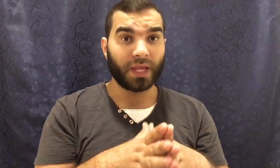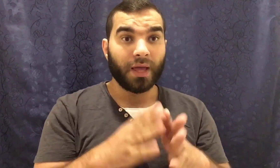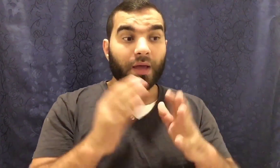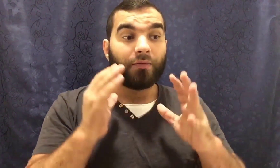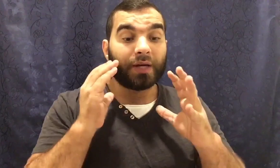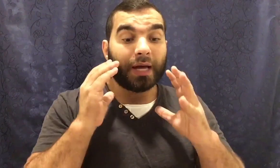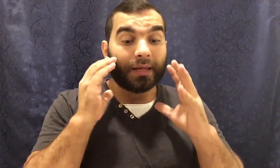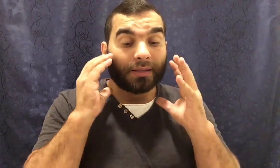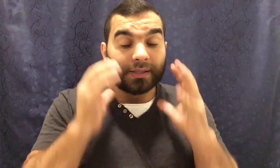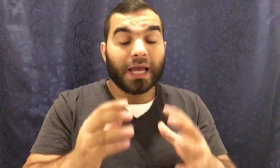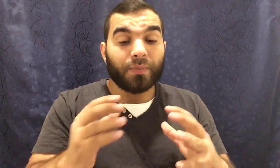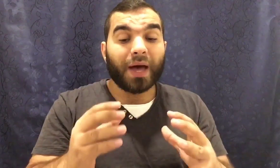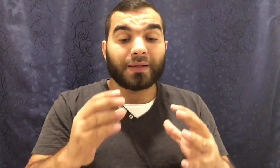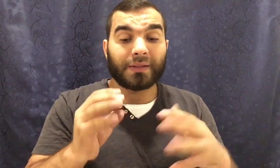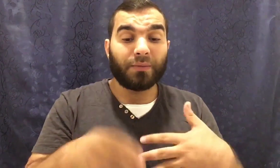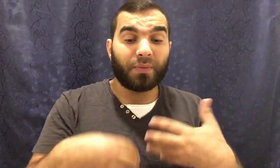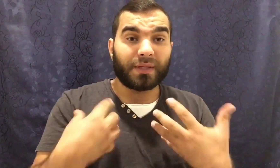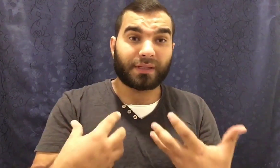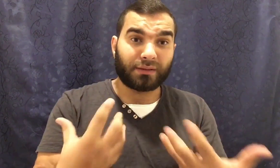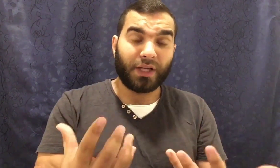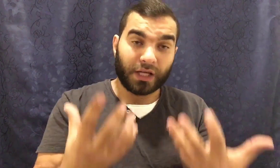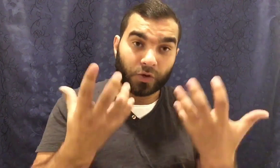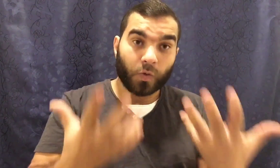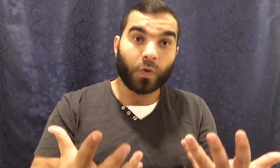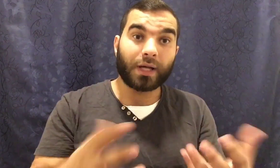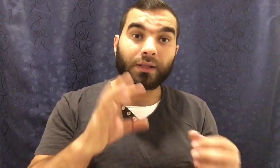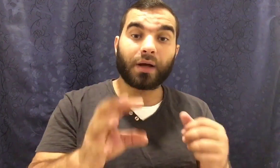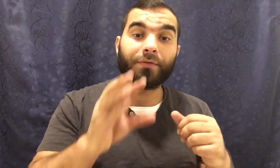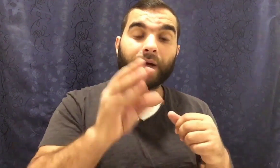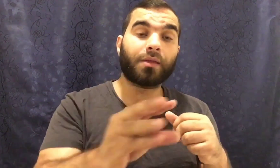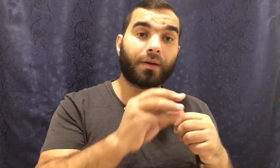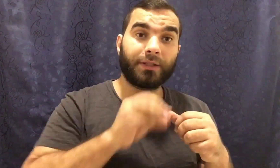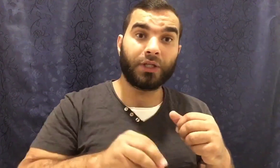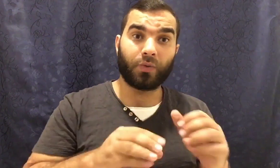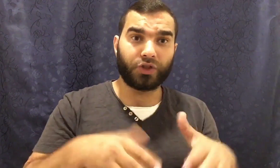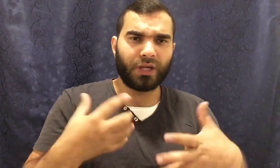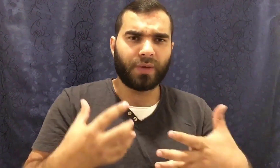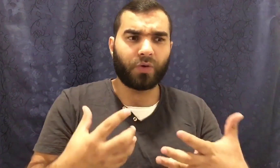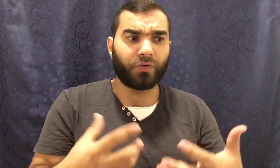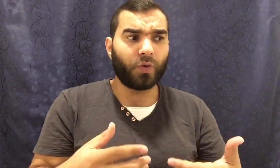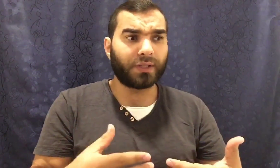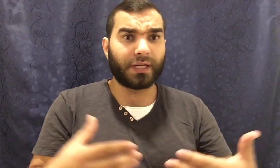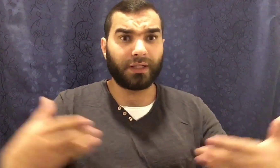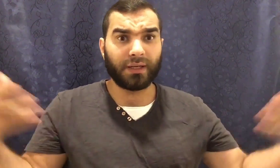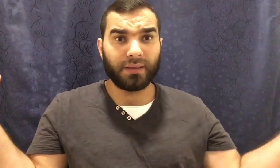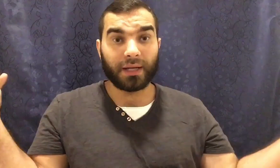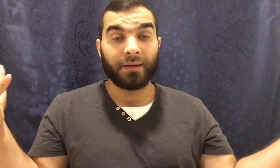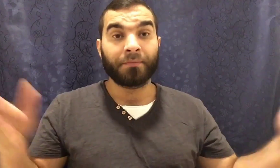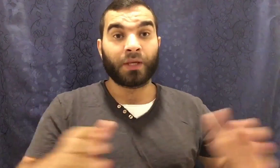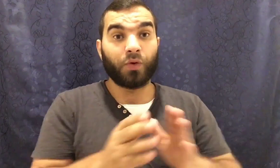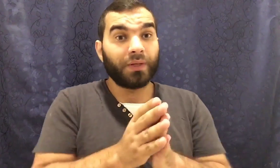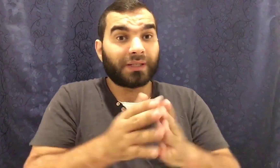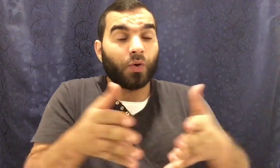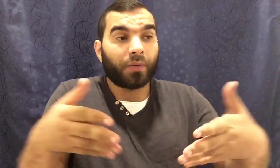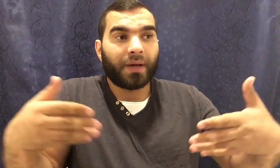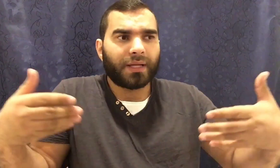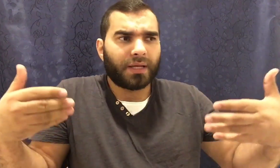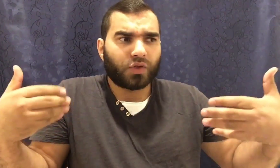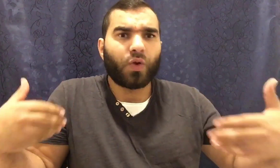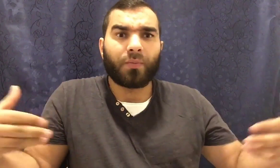فازاي بقى الذئب بيستطيع ان هو يتقفى اثر الجن والجن معروف ان هو سريع جدا وبيتصور بصور